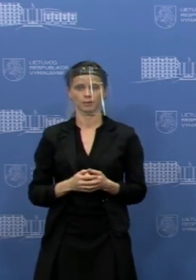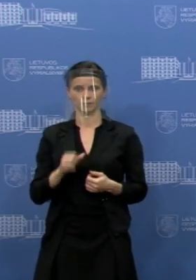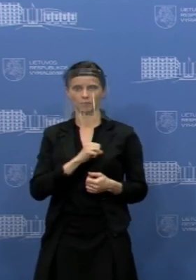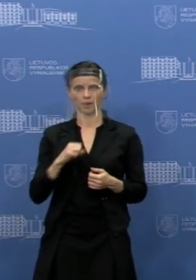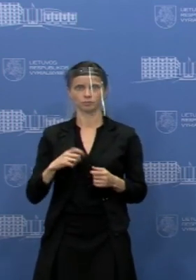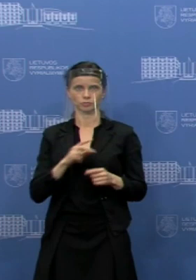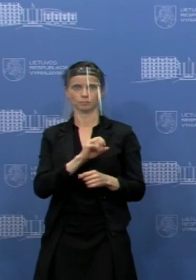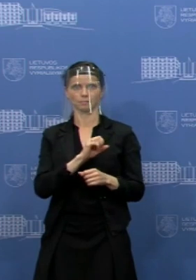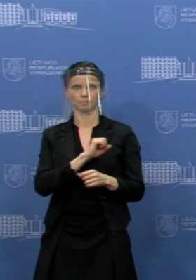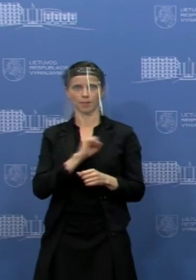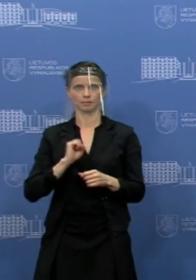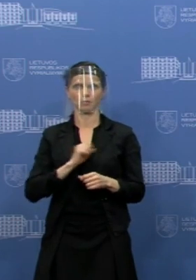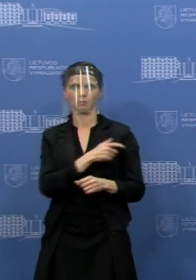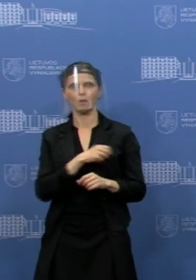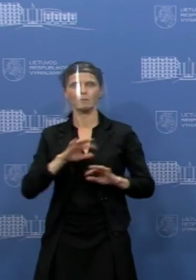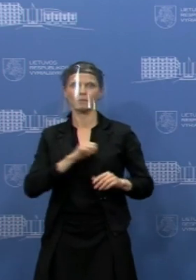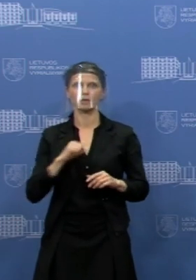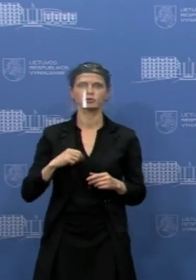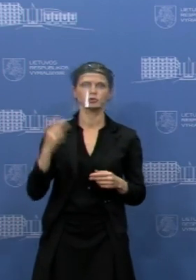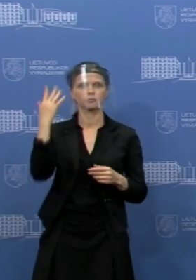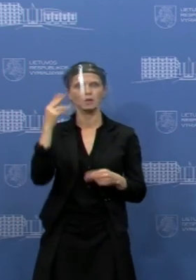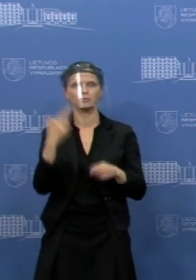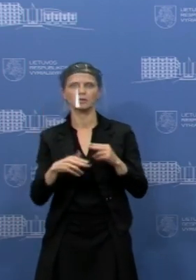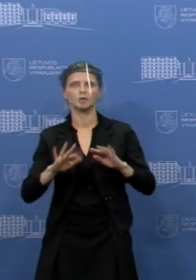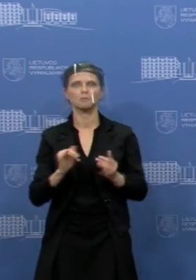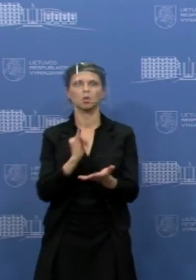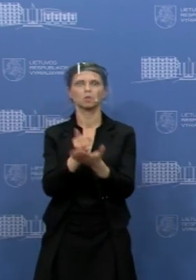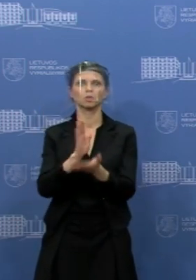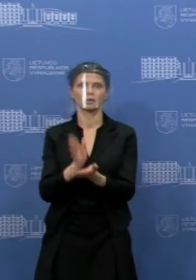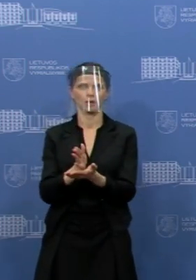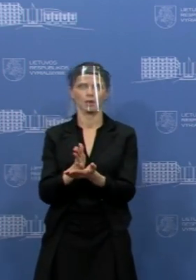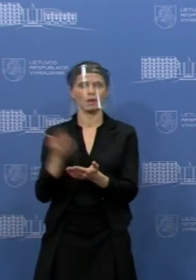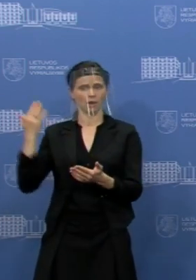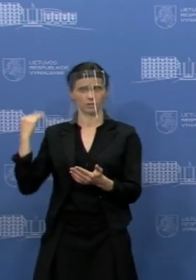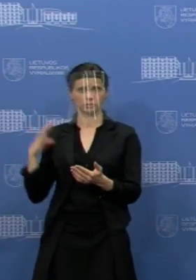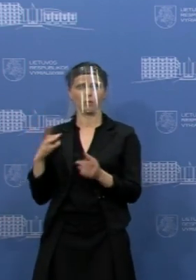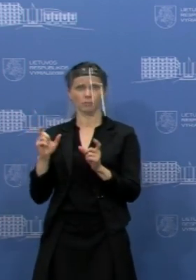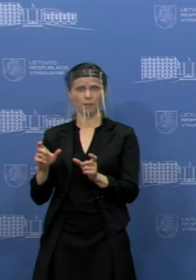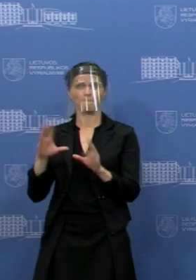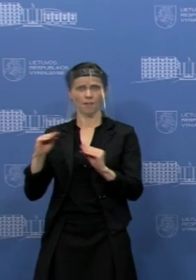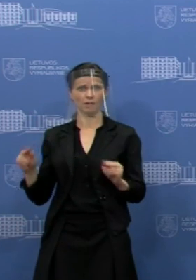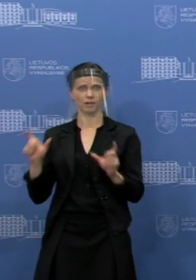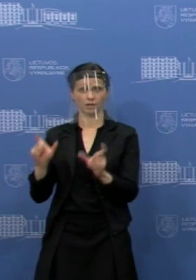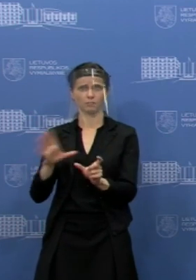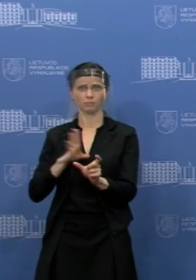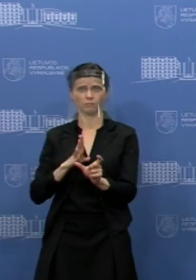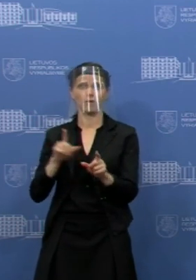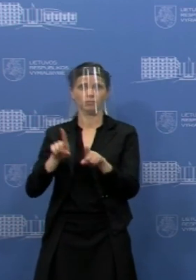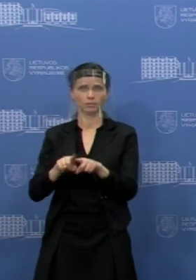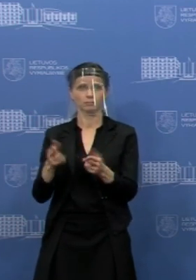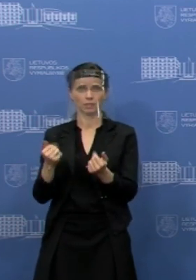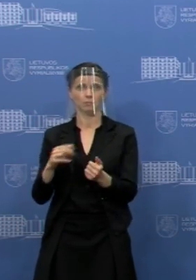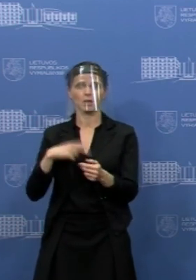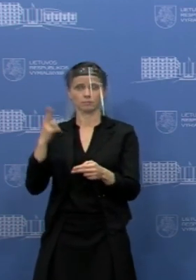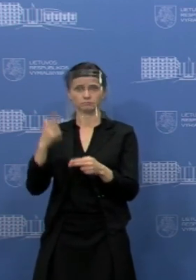įstaigoms ir specialistams pręsti, kaip tas paslūgas teikti. Tai panašus sprendimas buvo ir ano karantino metu, kai jūs kaip ir leidote